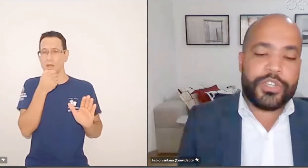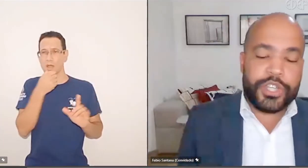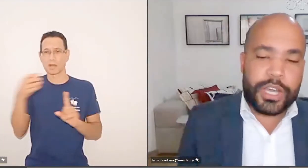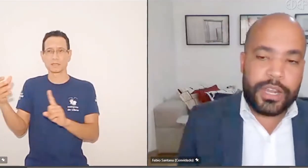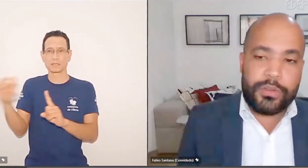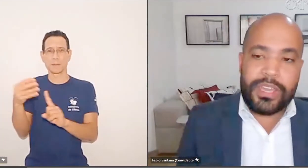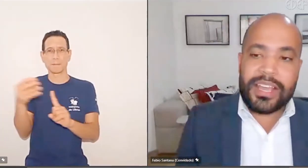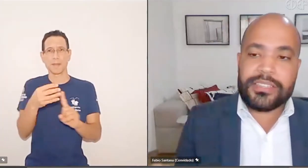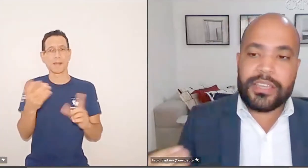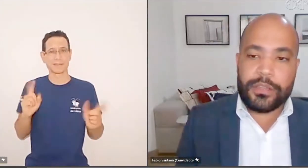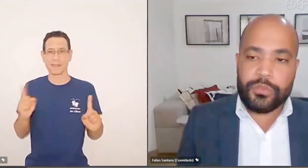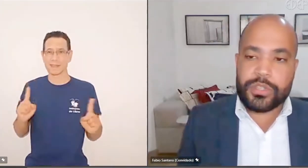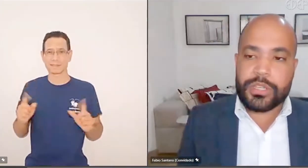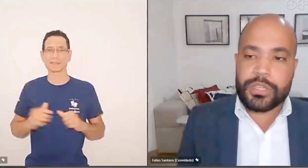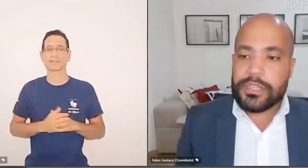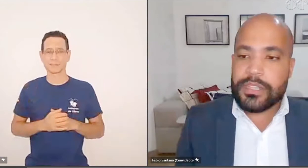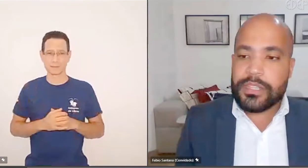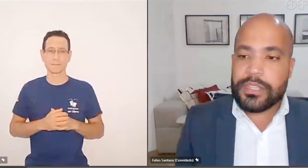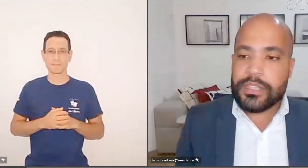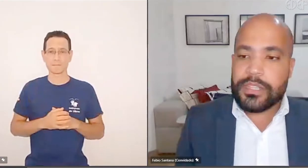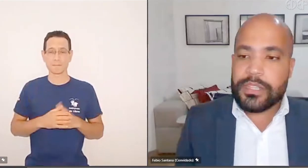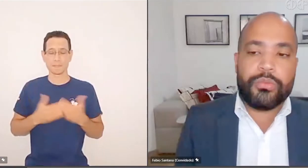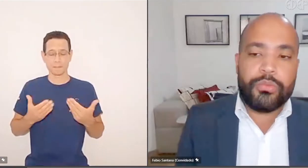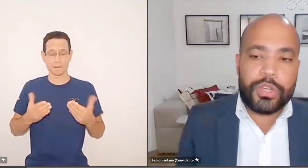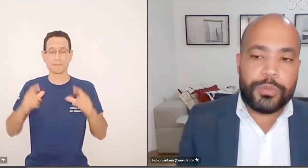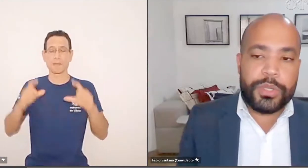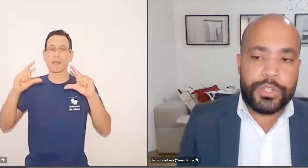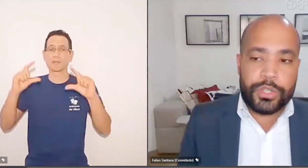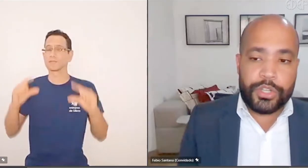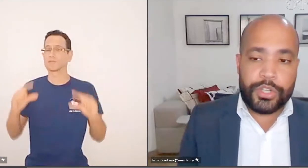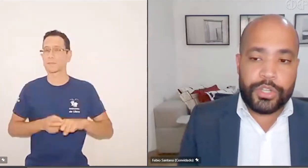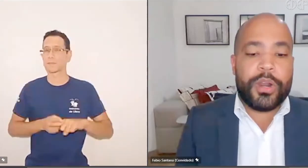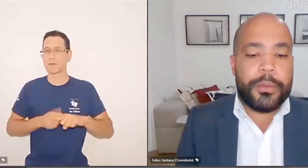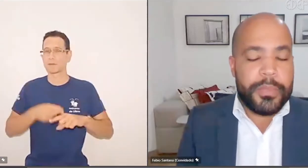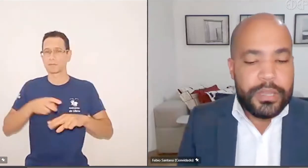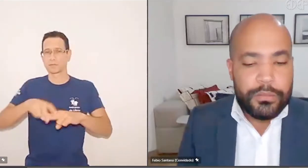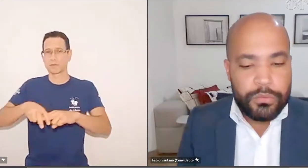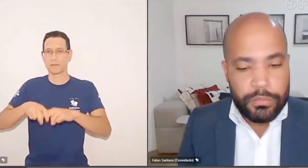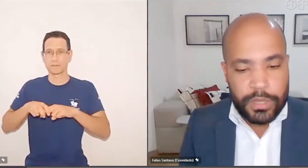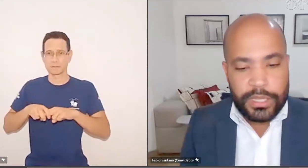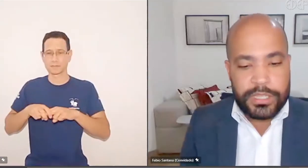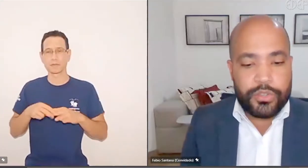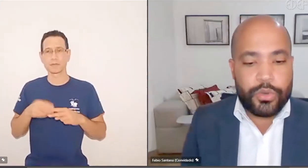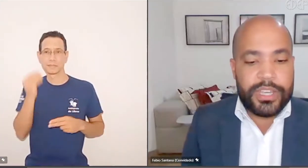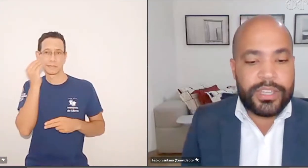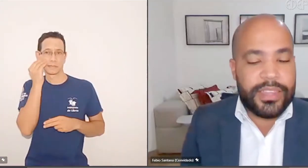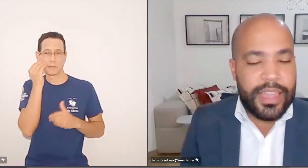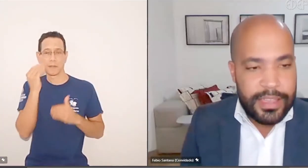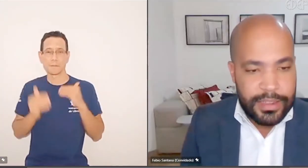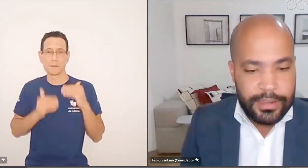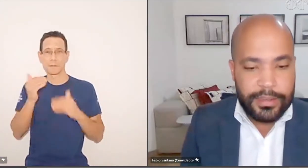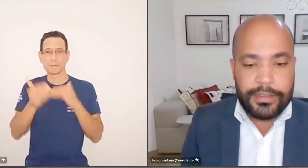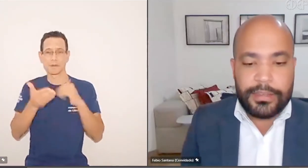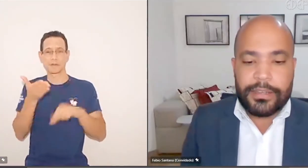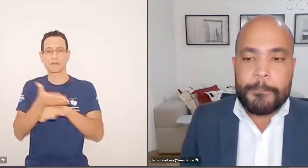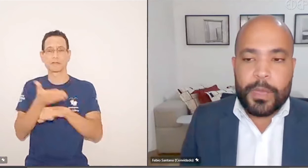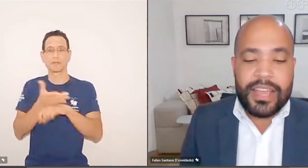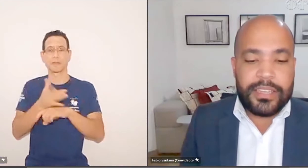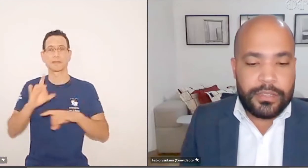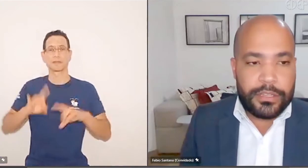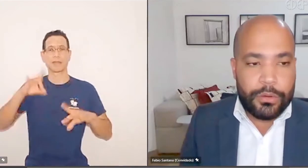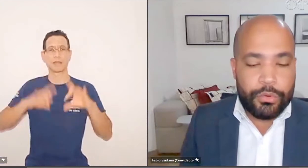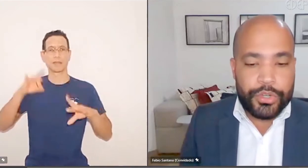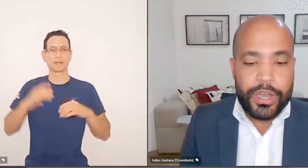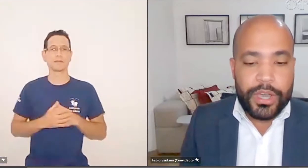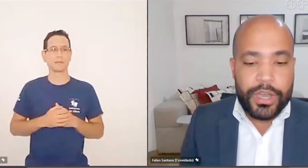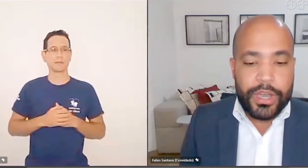é importante deixar claro que essa redução se deve, sobretudo, às medidas de aprimoramento, né, da assessoria técnica, né,